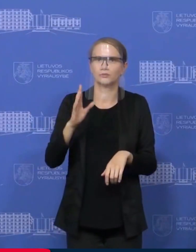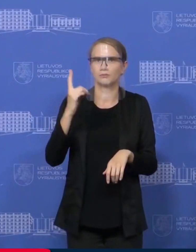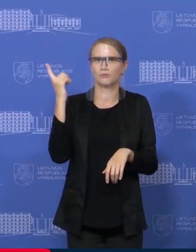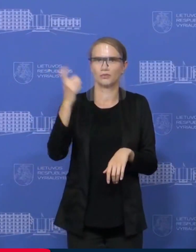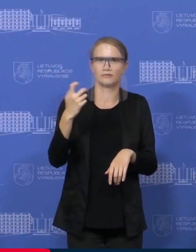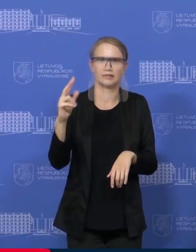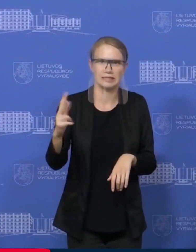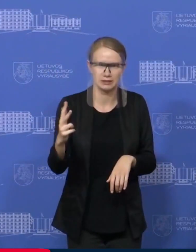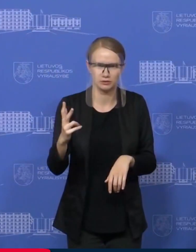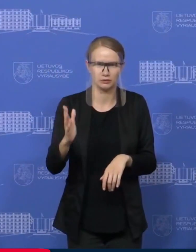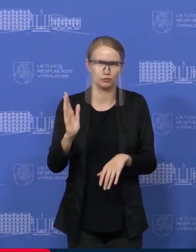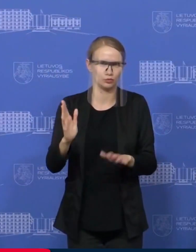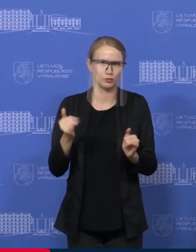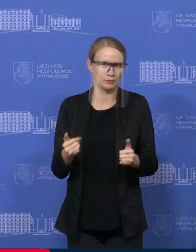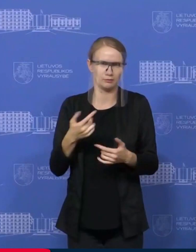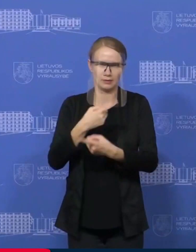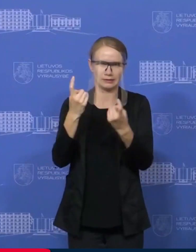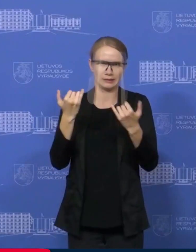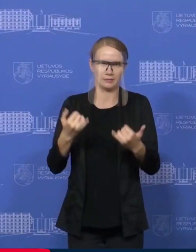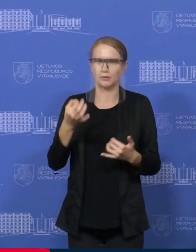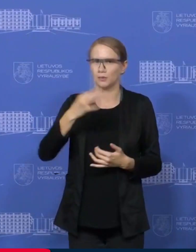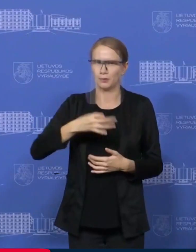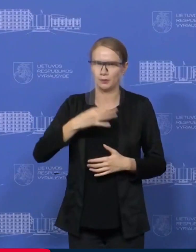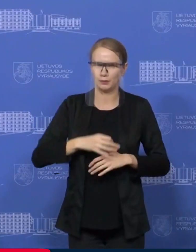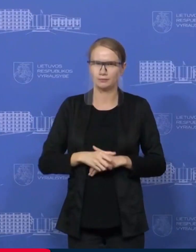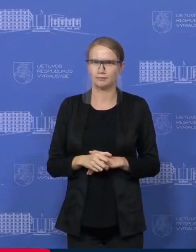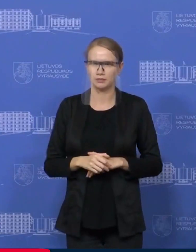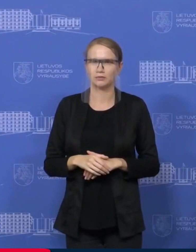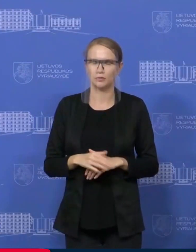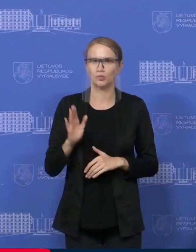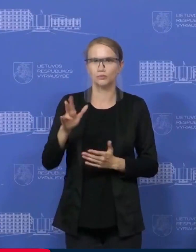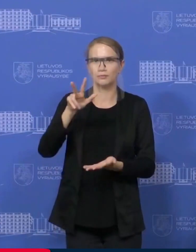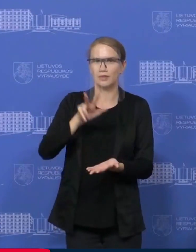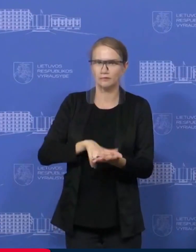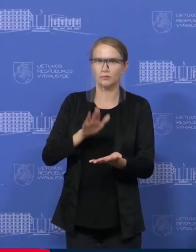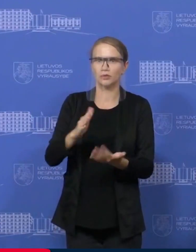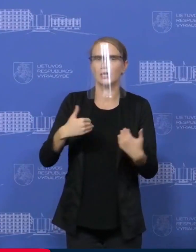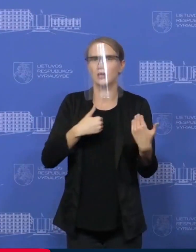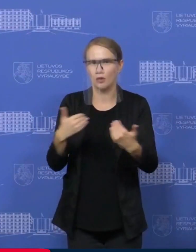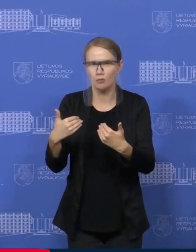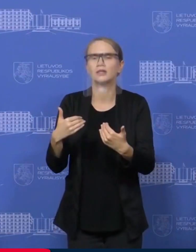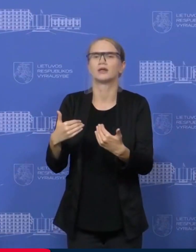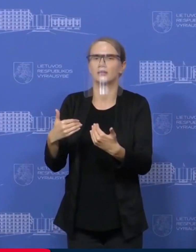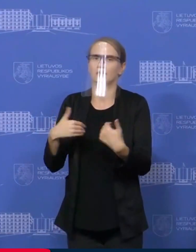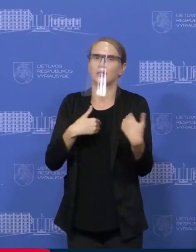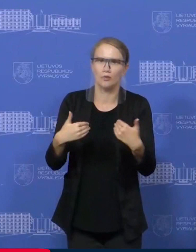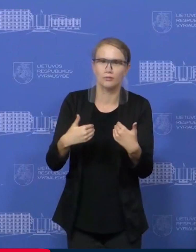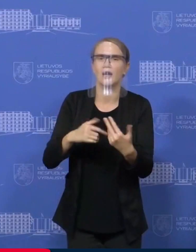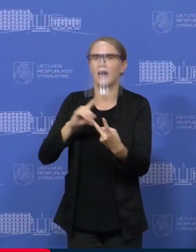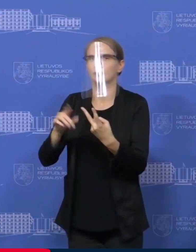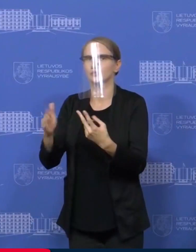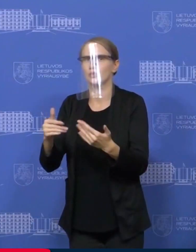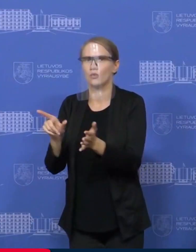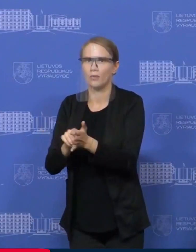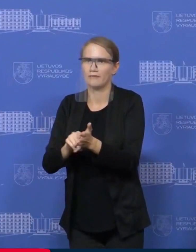tokia diskusija kabinete vyksta, bet tie kriterijai tikrai bus patvirtinti. Ir mes turėsime rekomendacijas ir privalomomų, sakykime, dėl to pačio